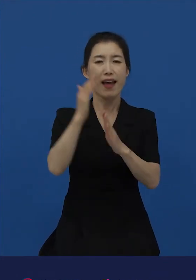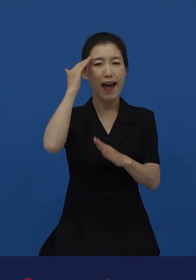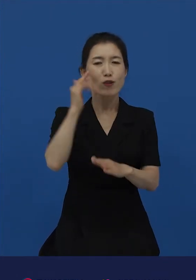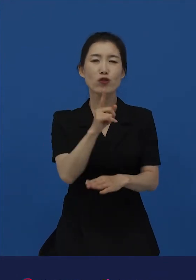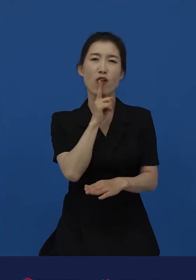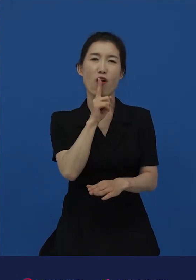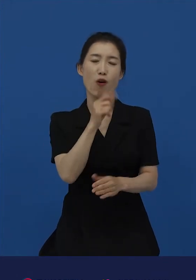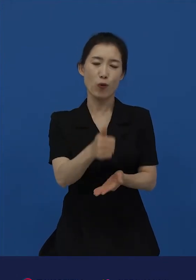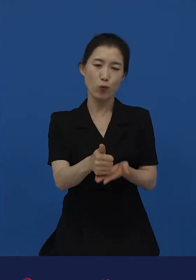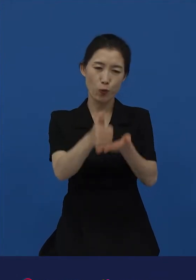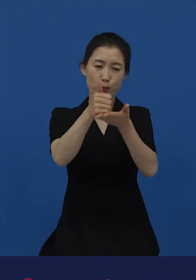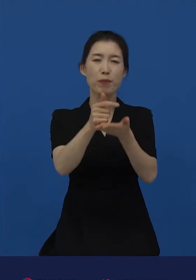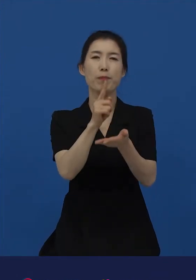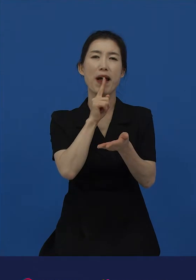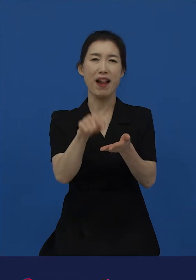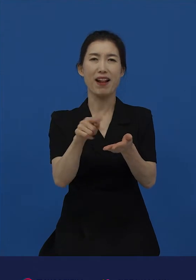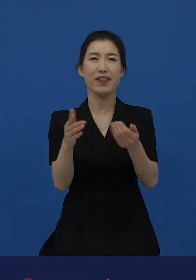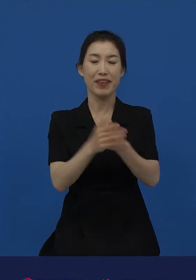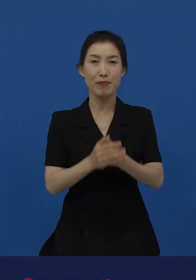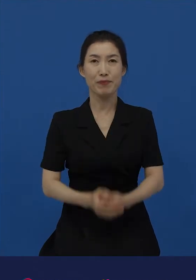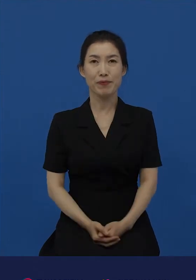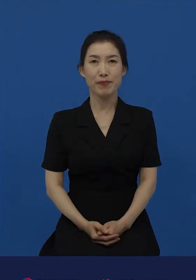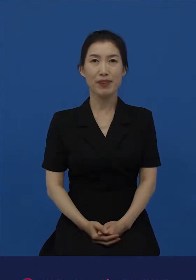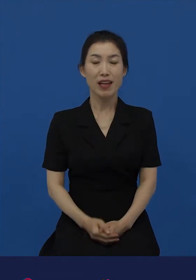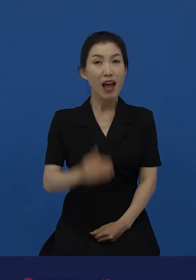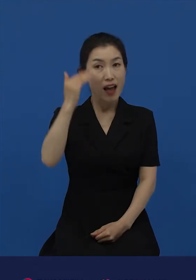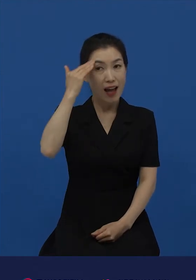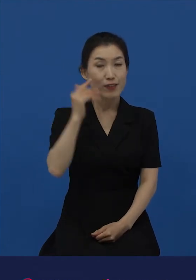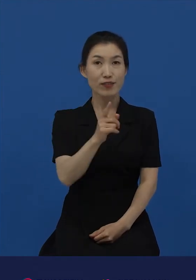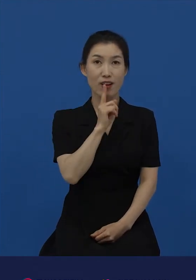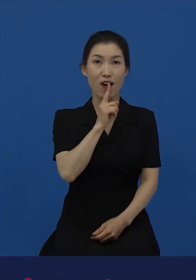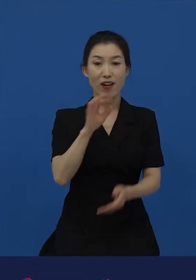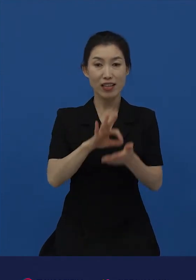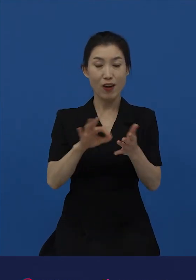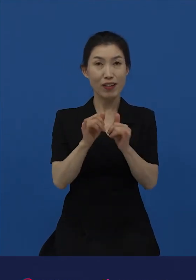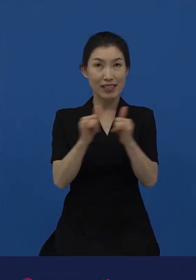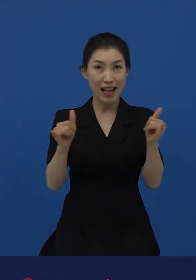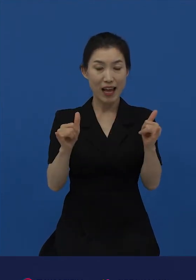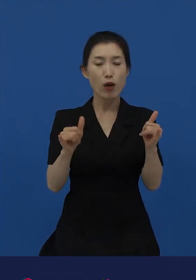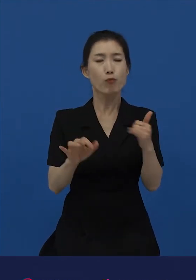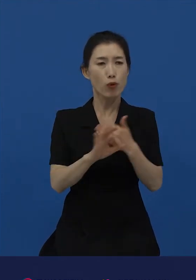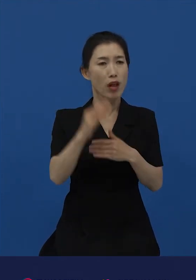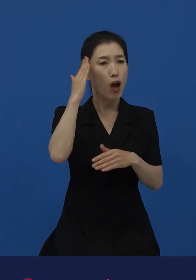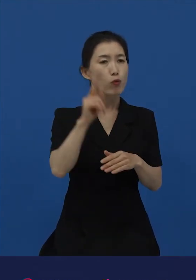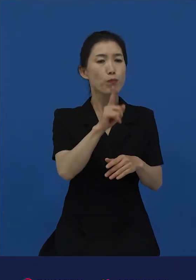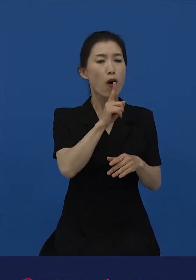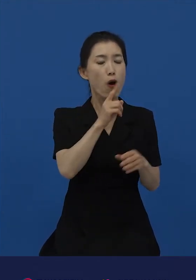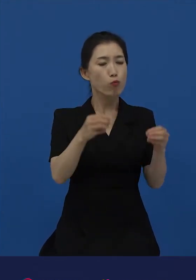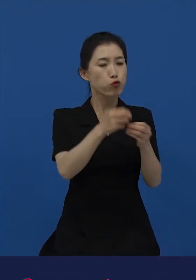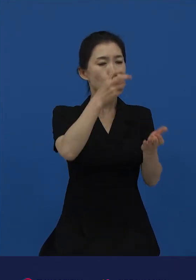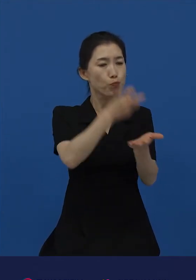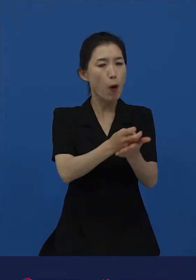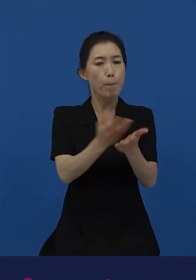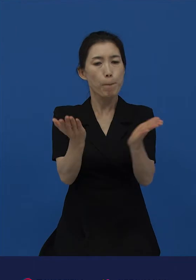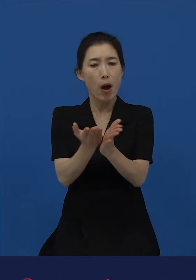존재합니다. 한국어 사용자라면 한국어의 문법을 따라 말해야 하는데 문법에 맞게